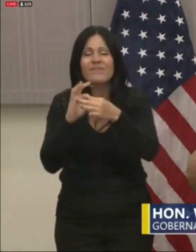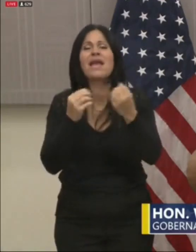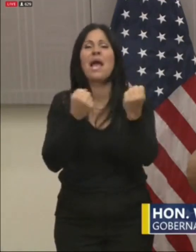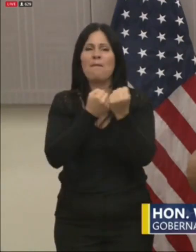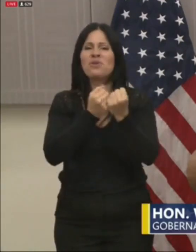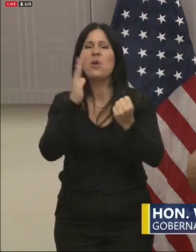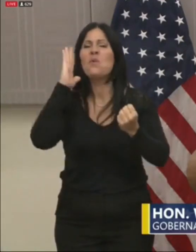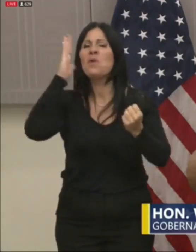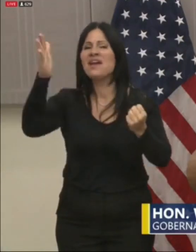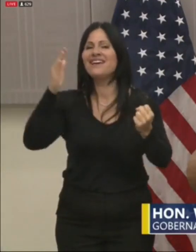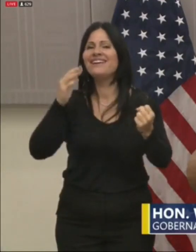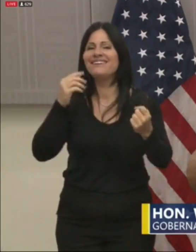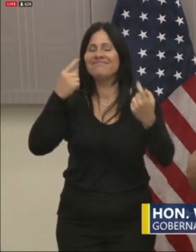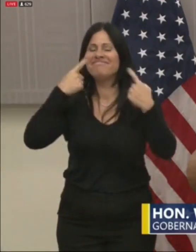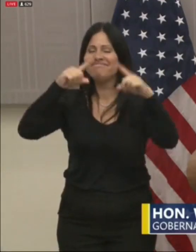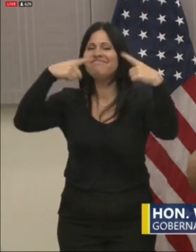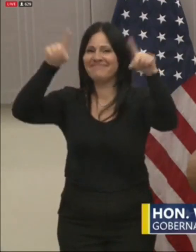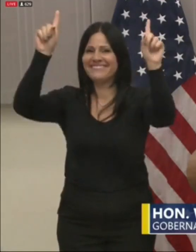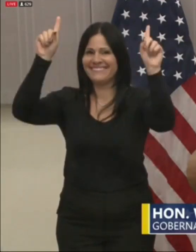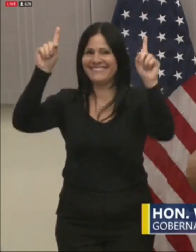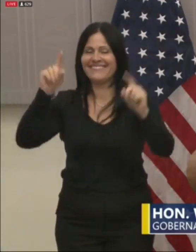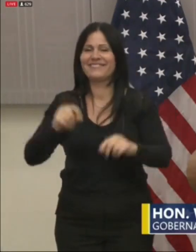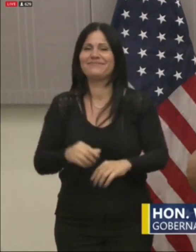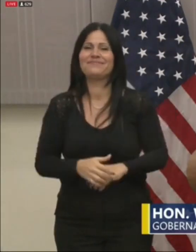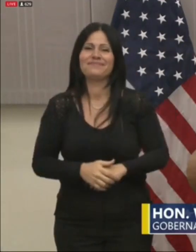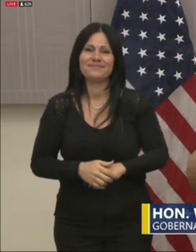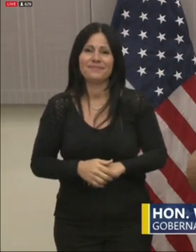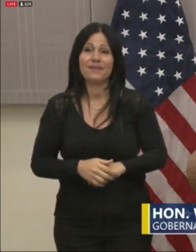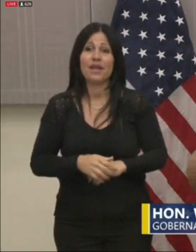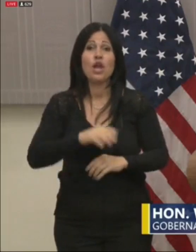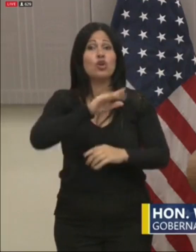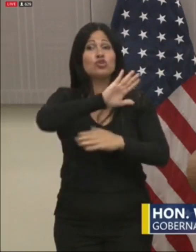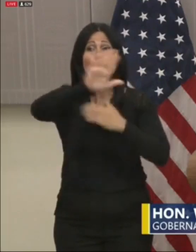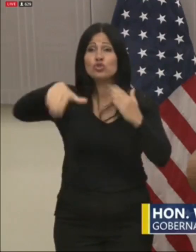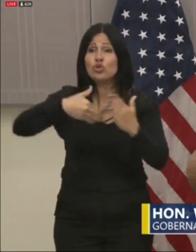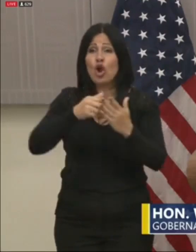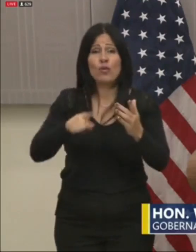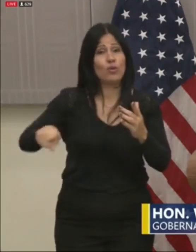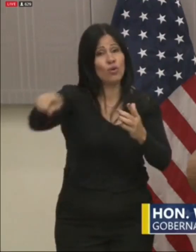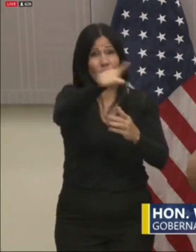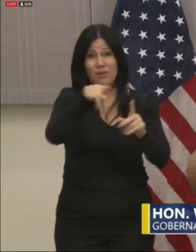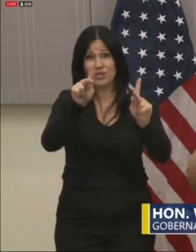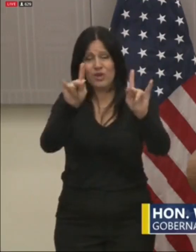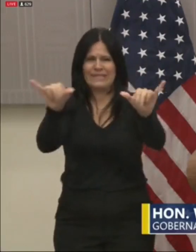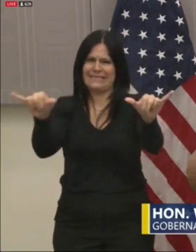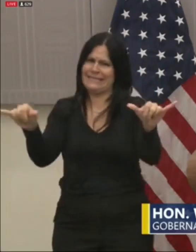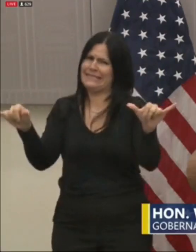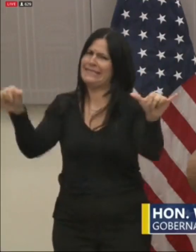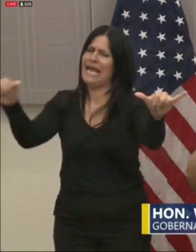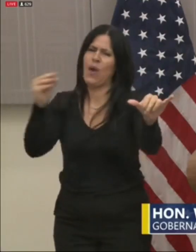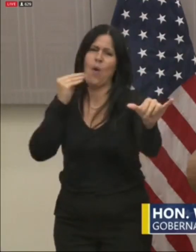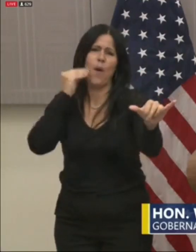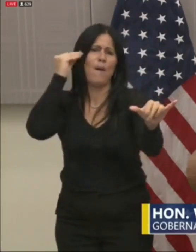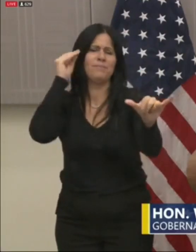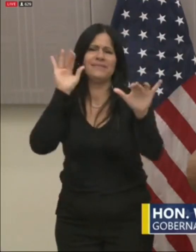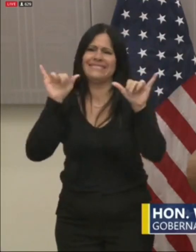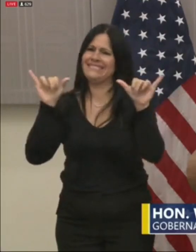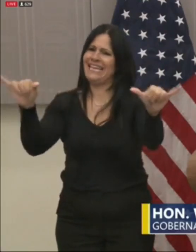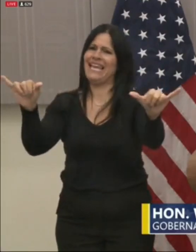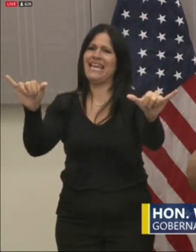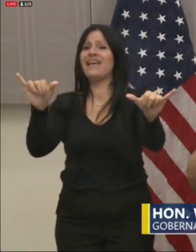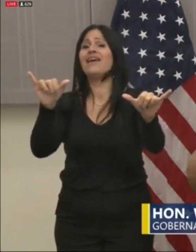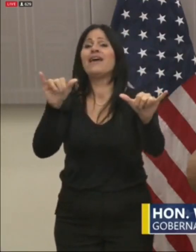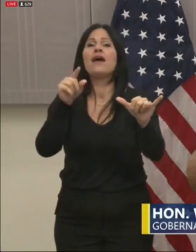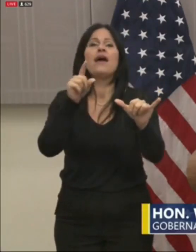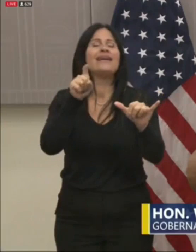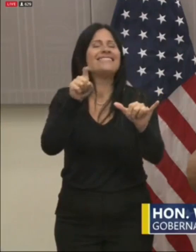superar. Todos los ciudadanos deberán permanecer en sus hogares y de esa manera contribuir a evitar